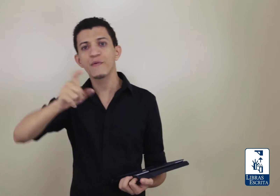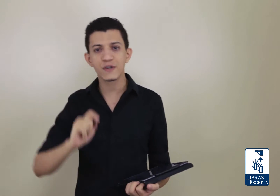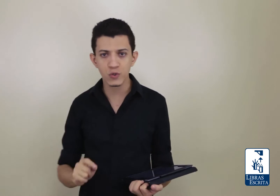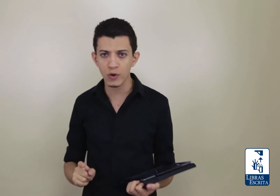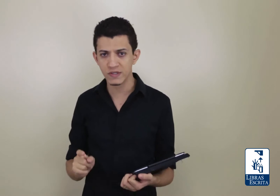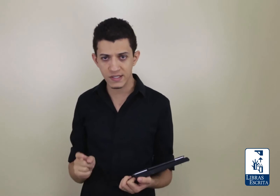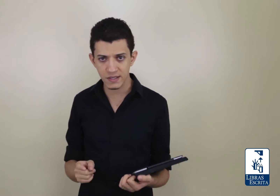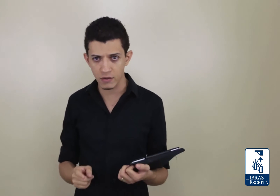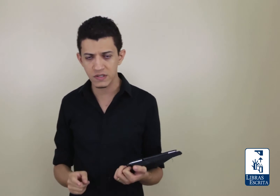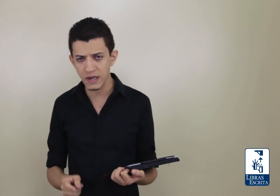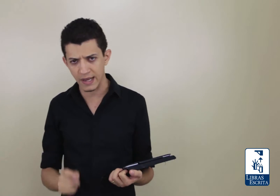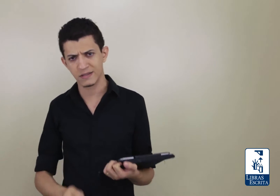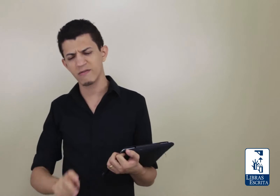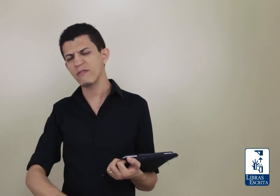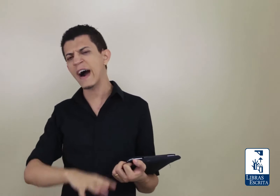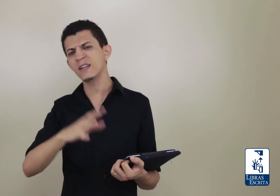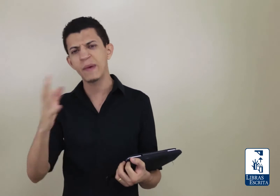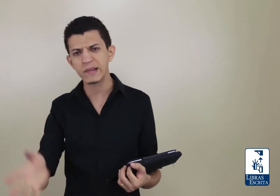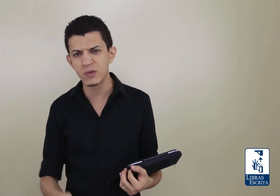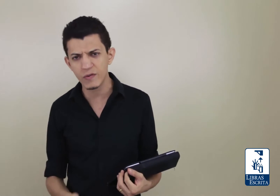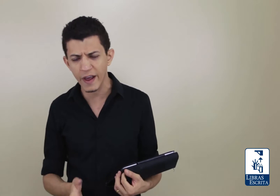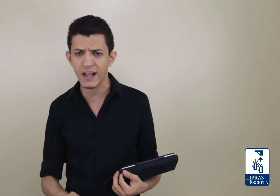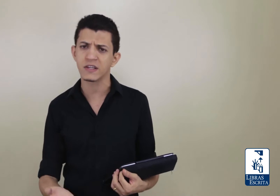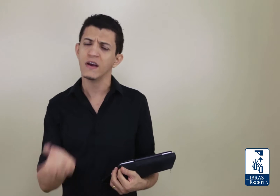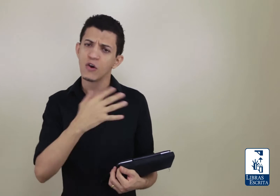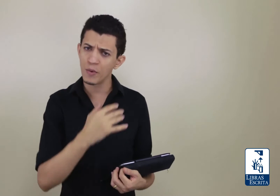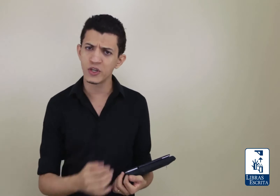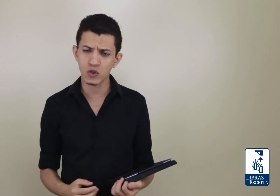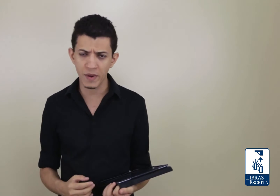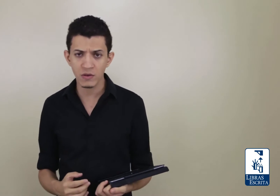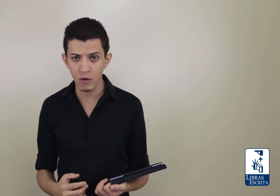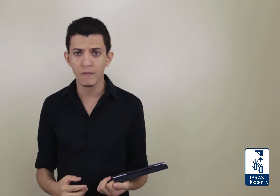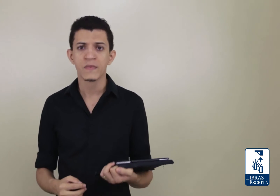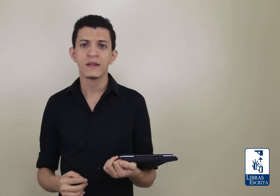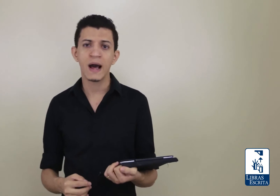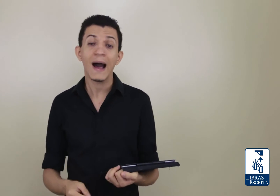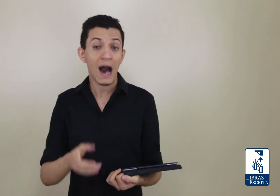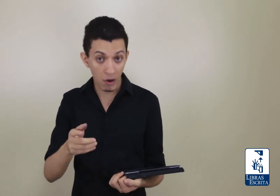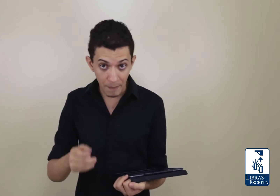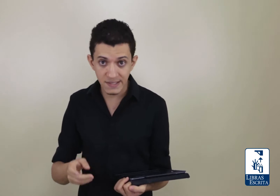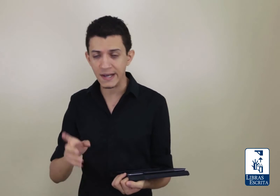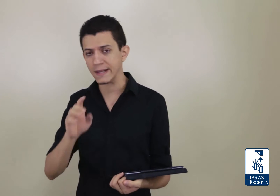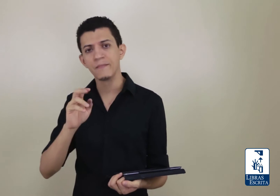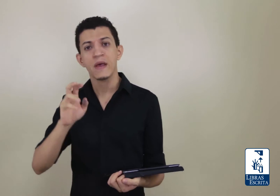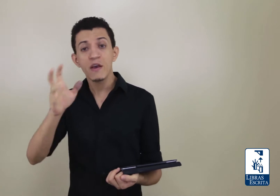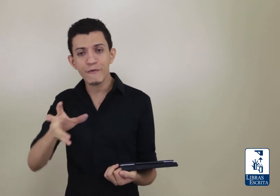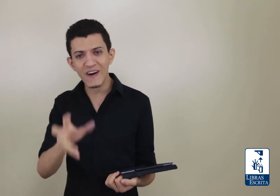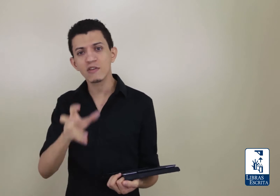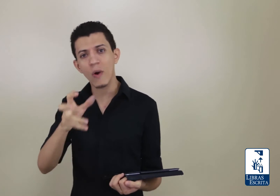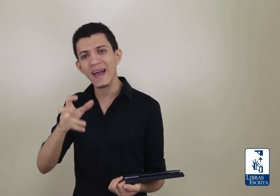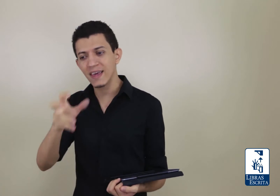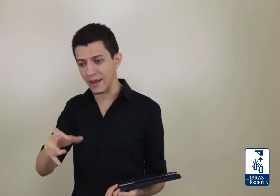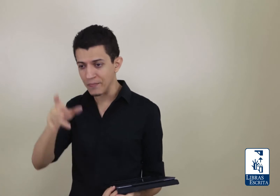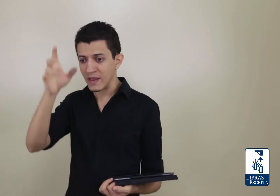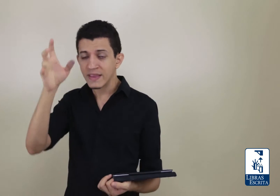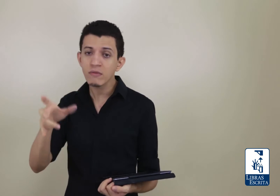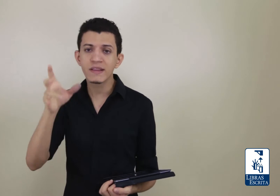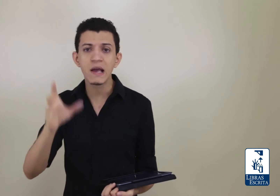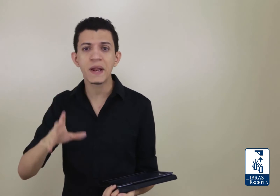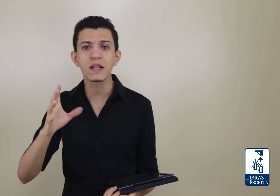professor nos ensinando os sinais, com vários métodos diferentes, como a gente comentou na aula passada. E o fato é que tem um determinado